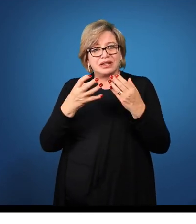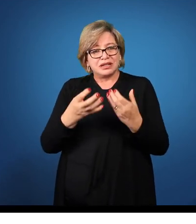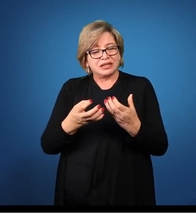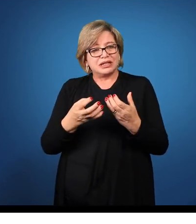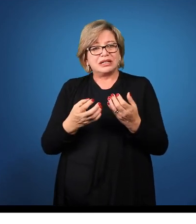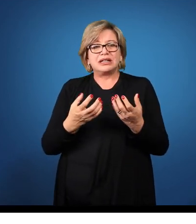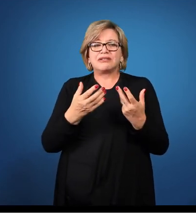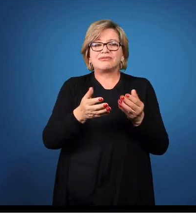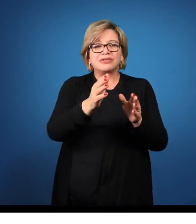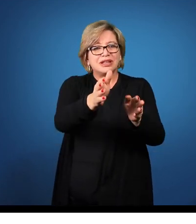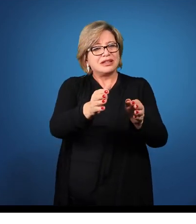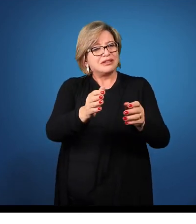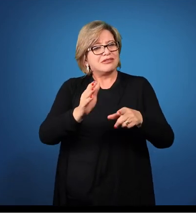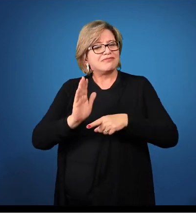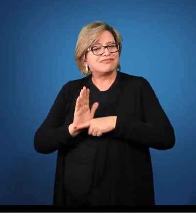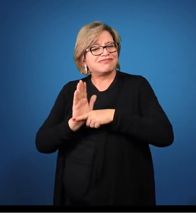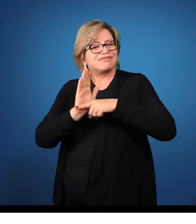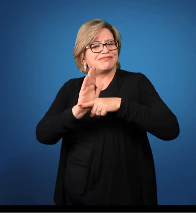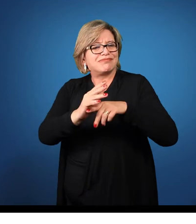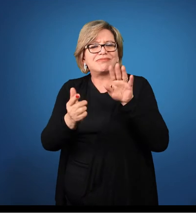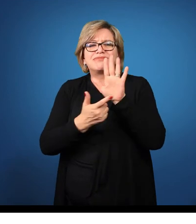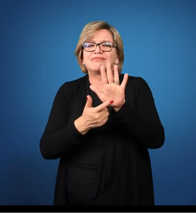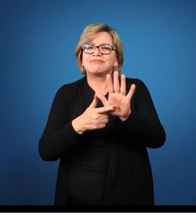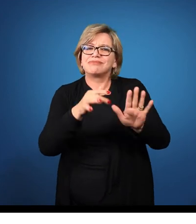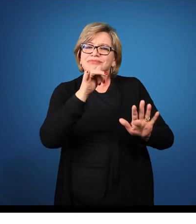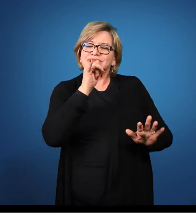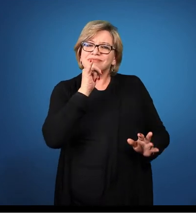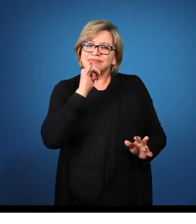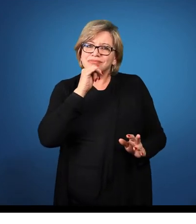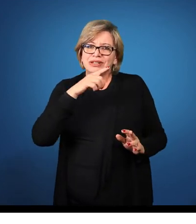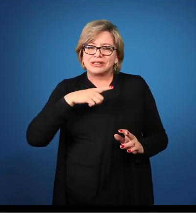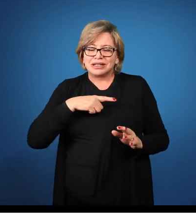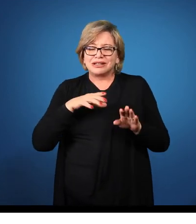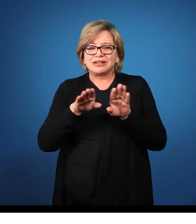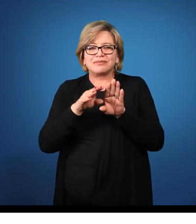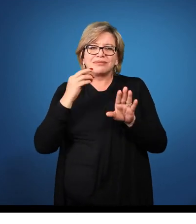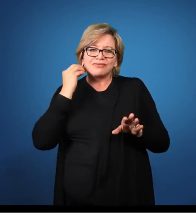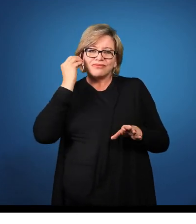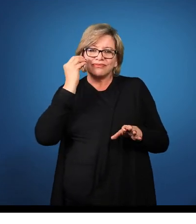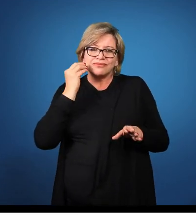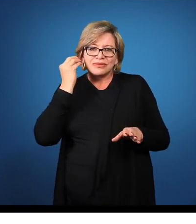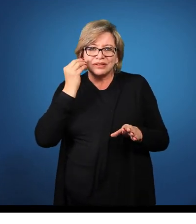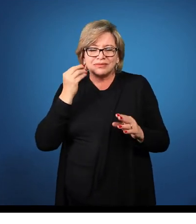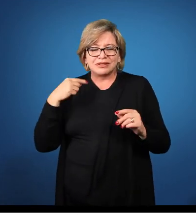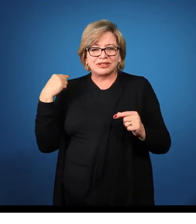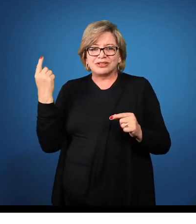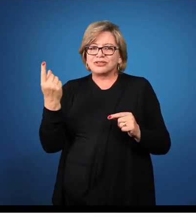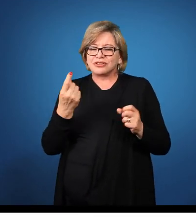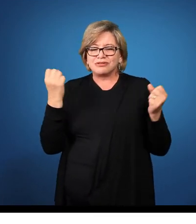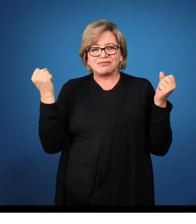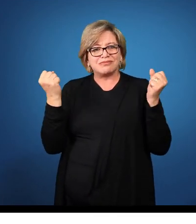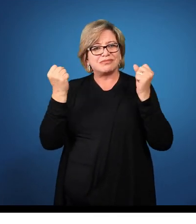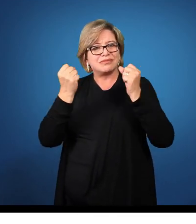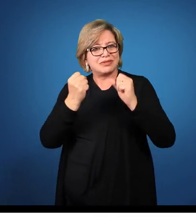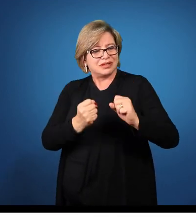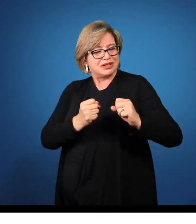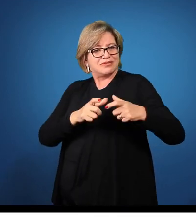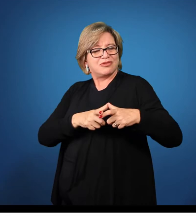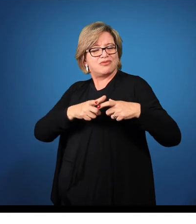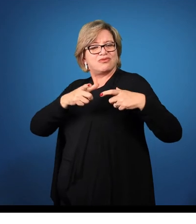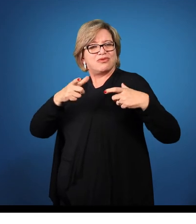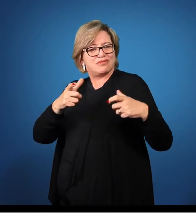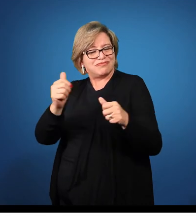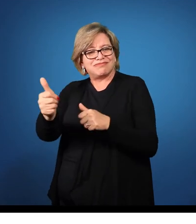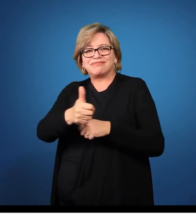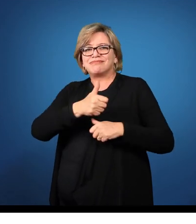contar com a participação de vocês, com os exemplos que vocês têm, com a experiência que vocês têm, para que possamos, então, engrandecer